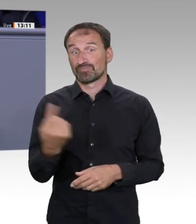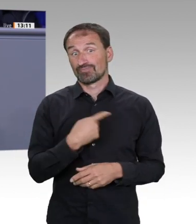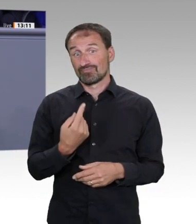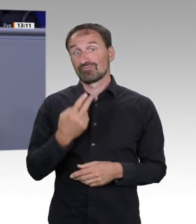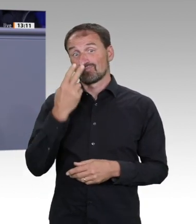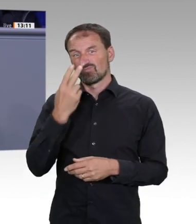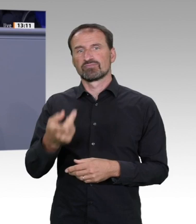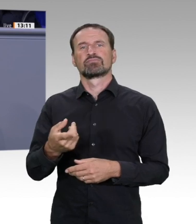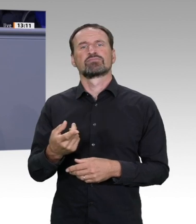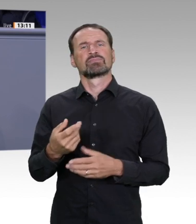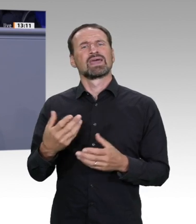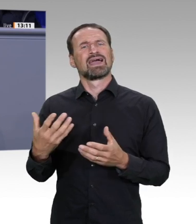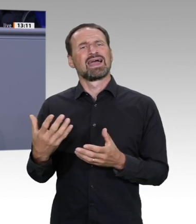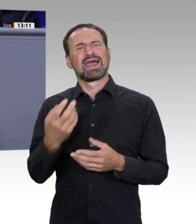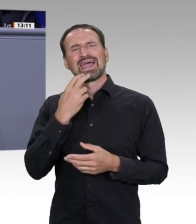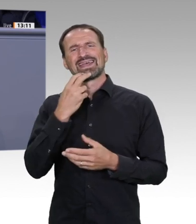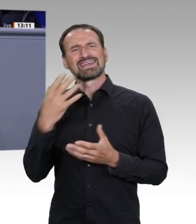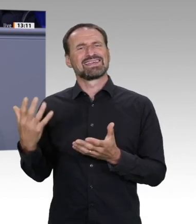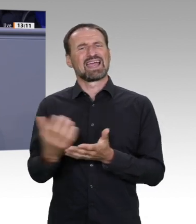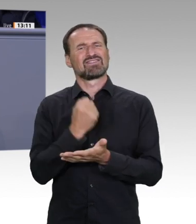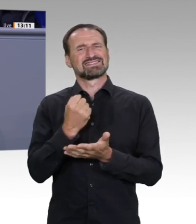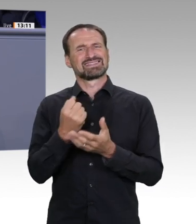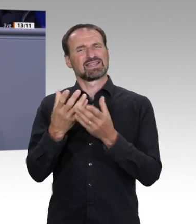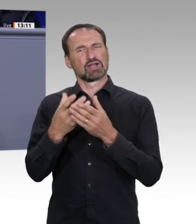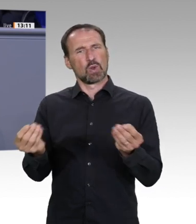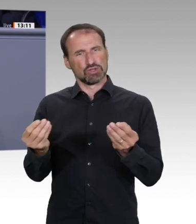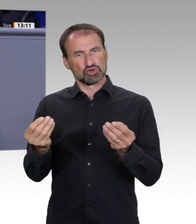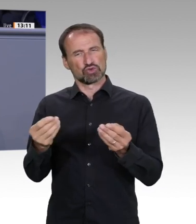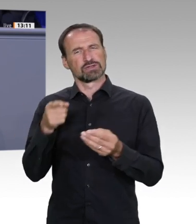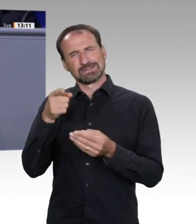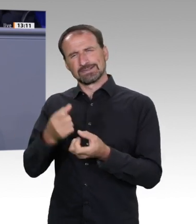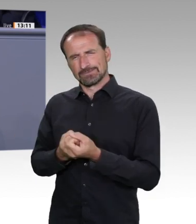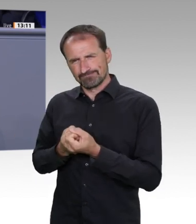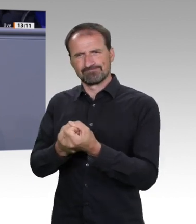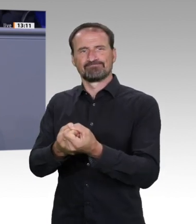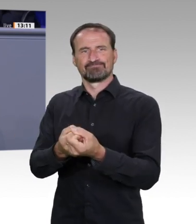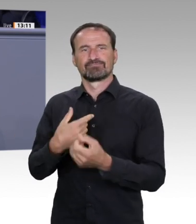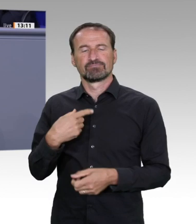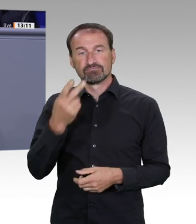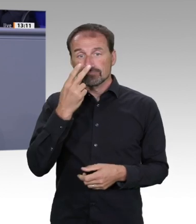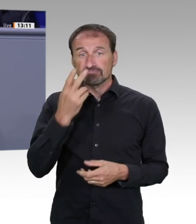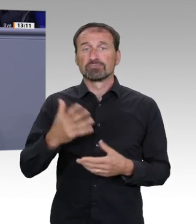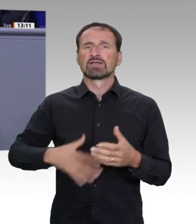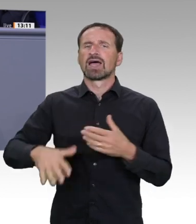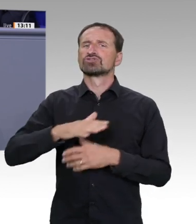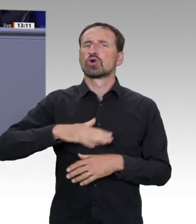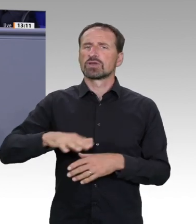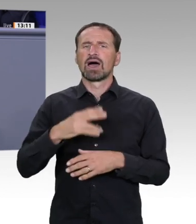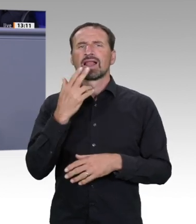Zielkonflikte. Ein Beispiel ist der Ausbau der ökologischen Landwirtschaft. Sie ist ein berechtigtes Ziel, wenn man